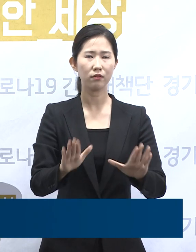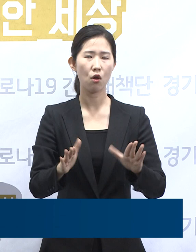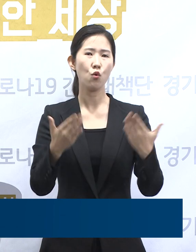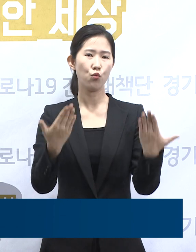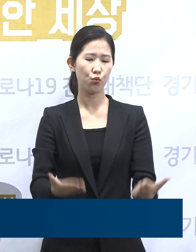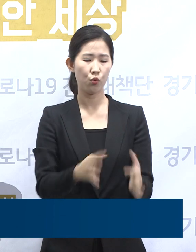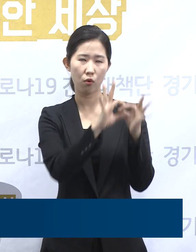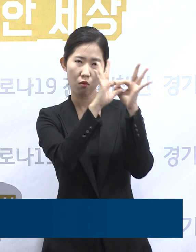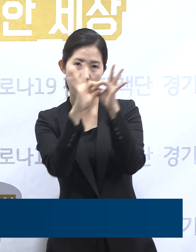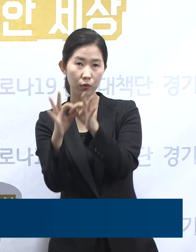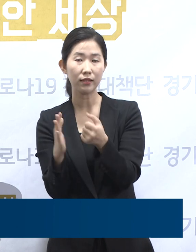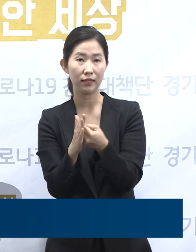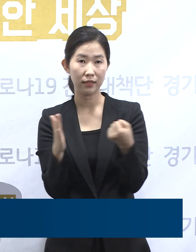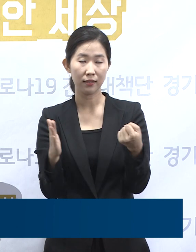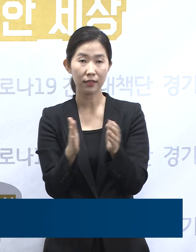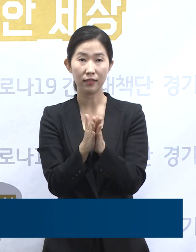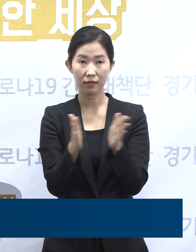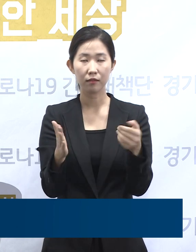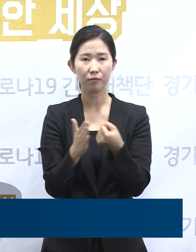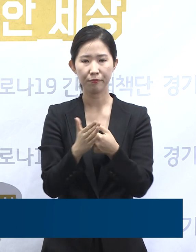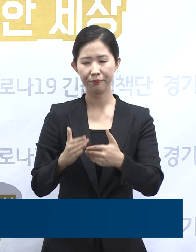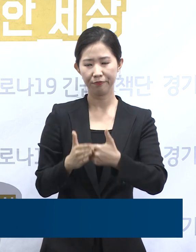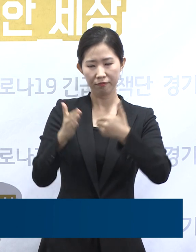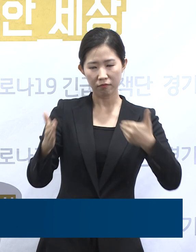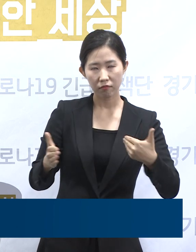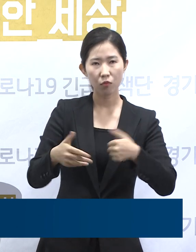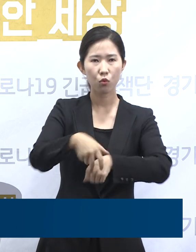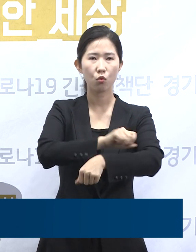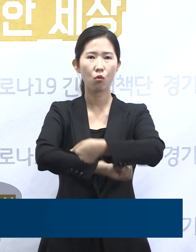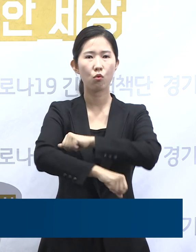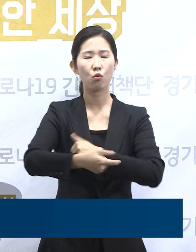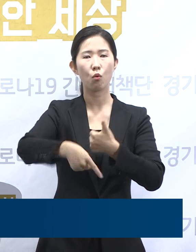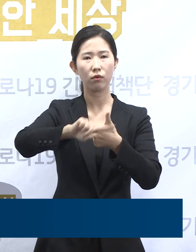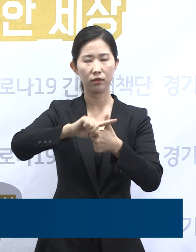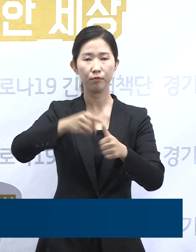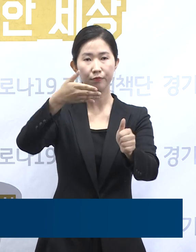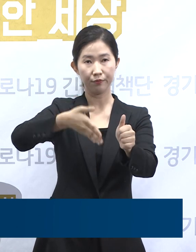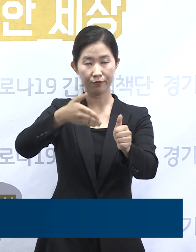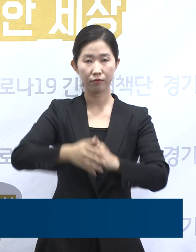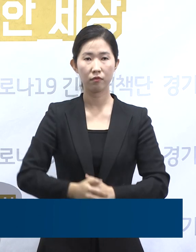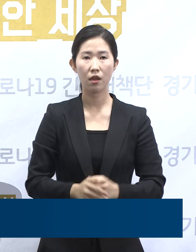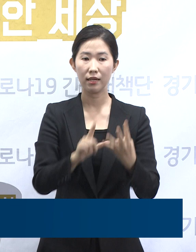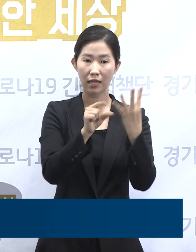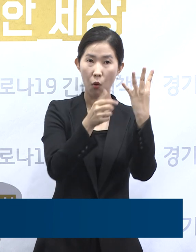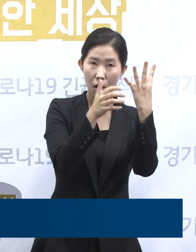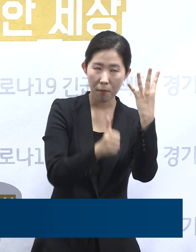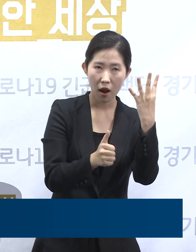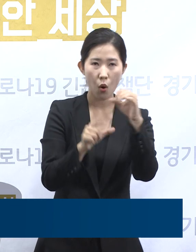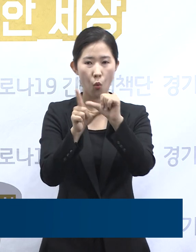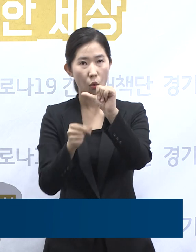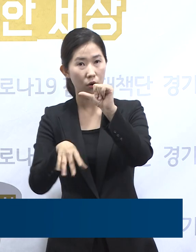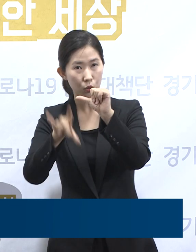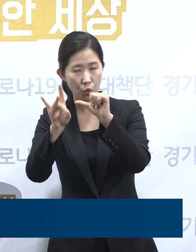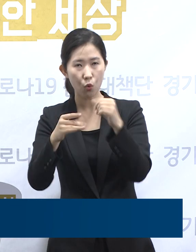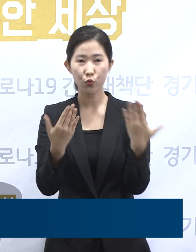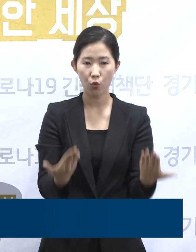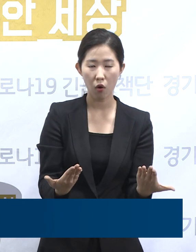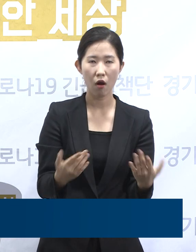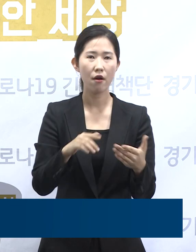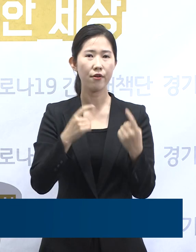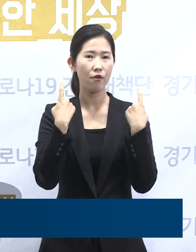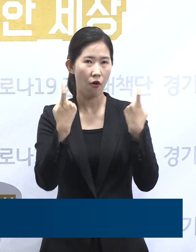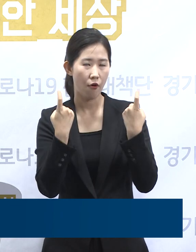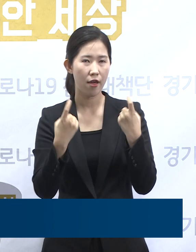거리 두기에 적극 동참해 주실 것을 당부드립니다. 많은 도민들께서 4월 말 5월 초로 이어지는 연휴기간 여행이나